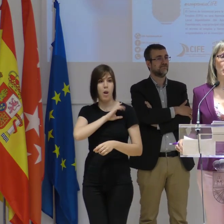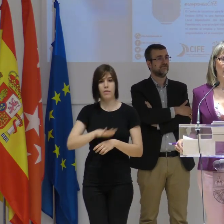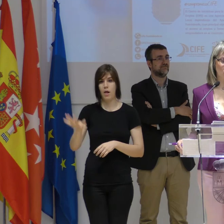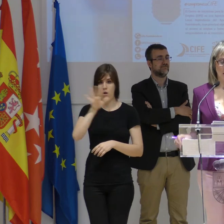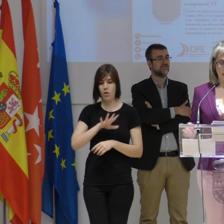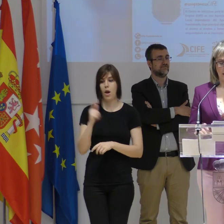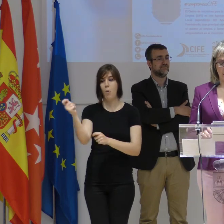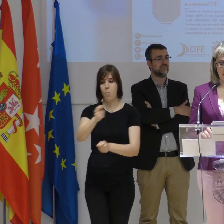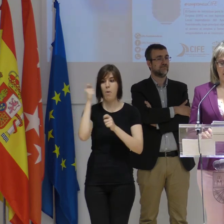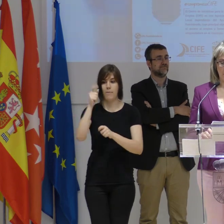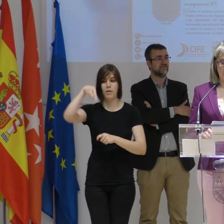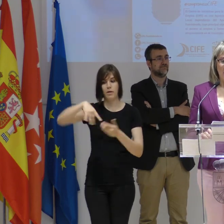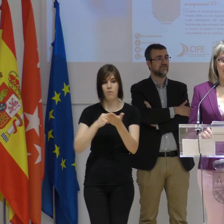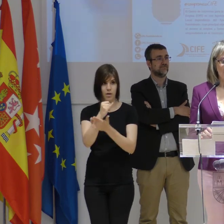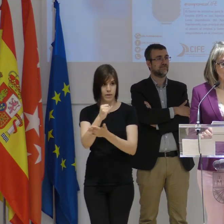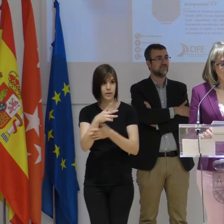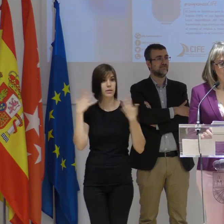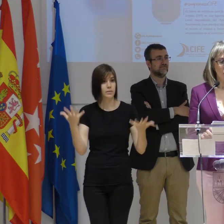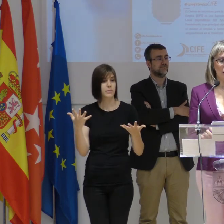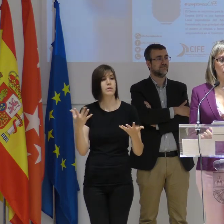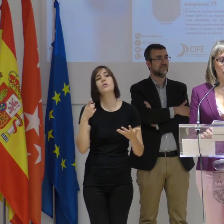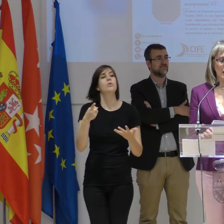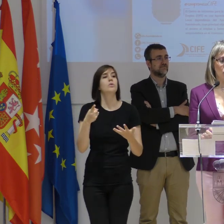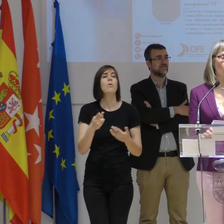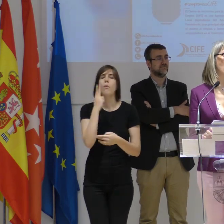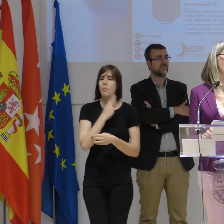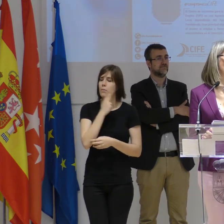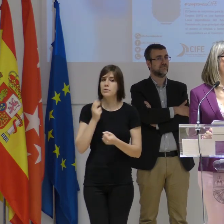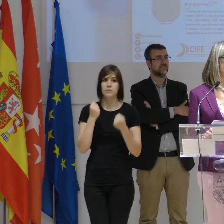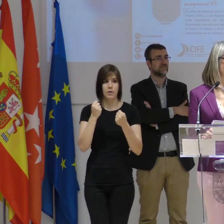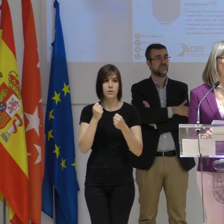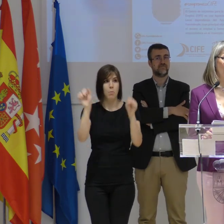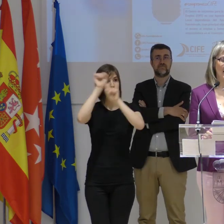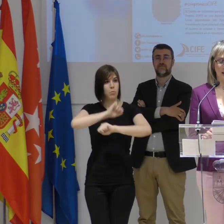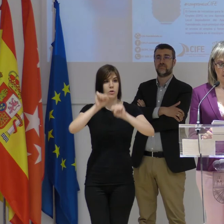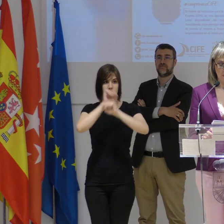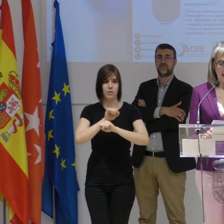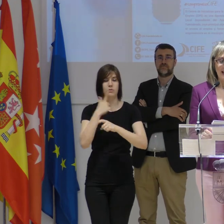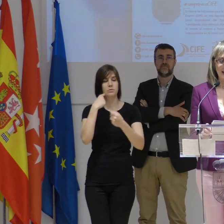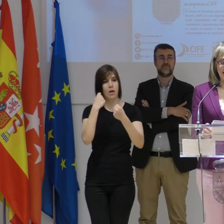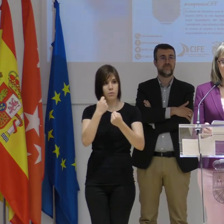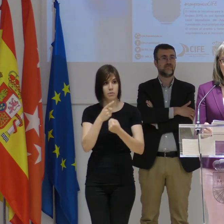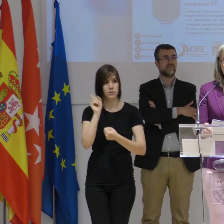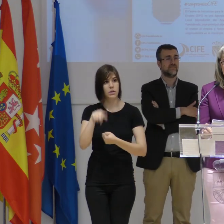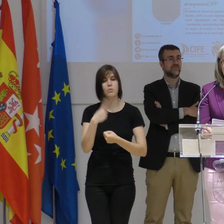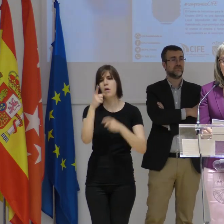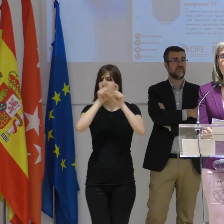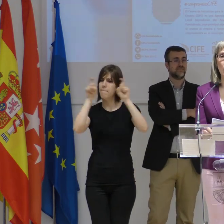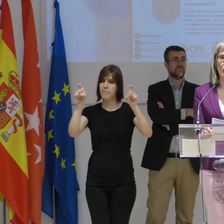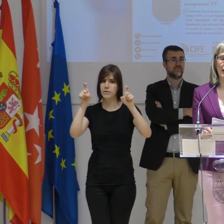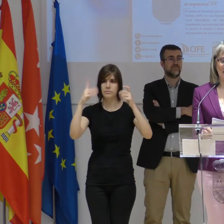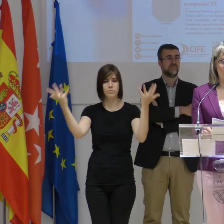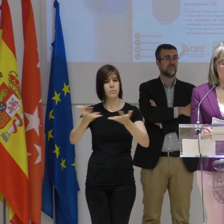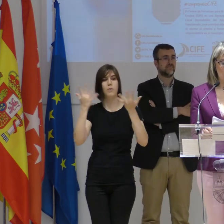y los bomberos de Fuenlabrada. Además, tiene un fuerte compromiso con la protección de la salud. Se trata de una empresa que